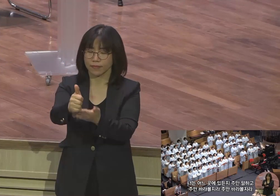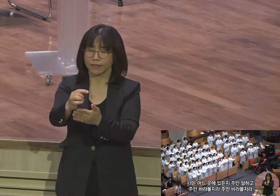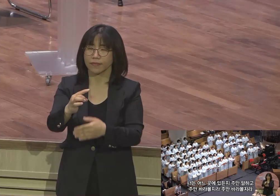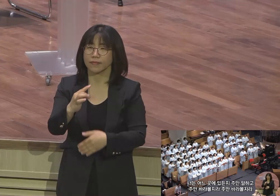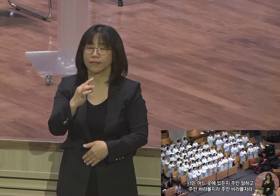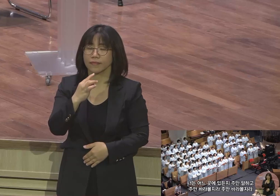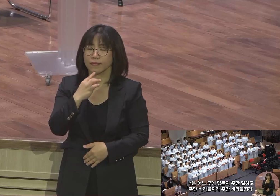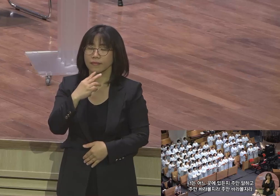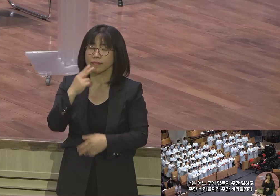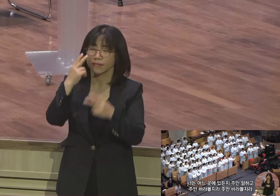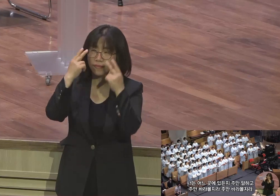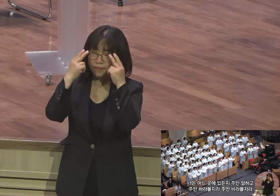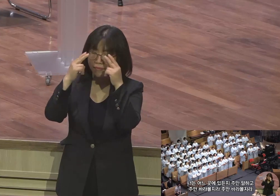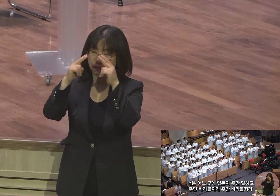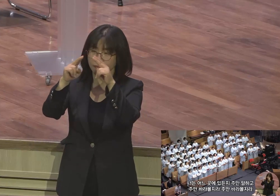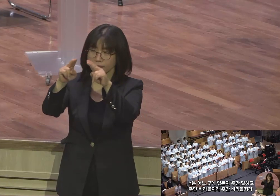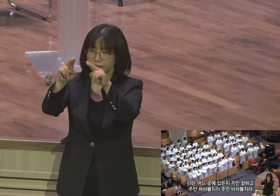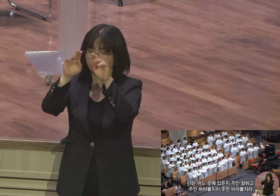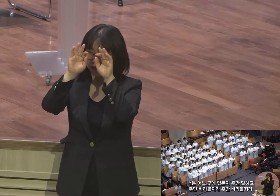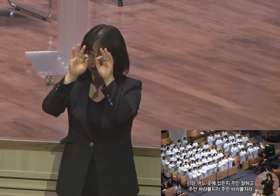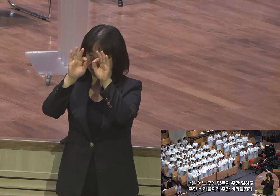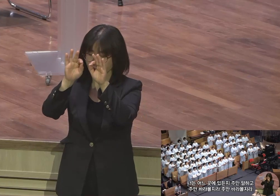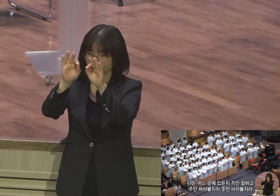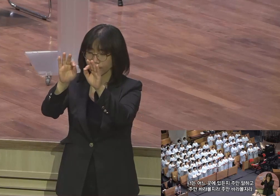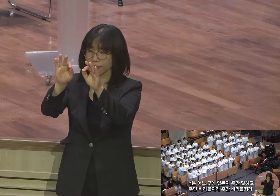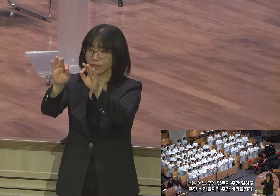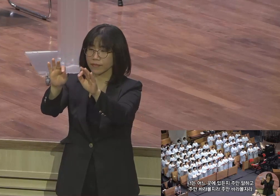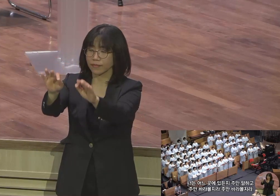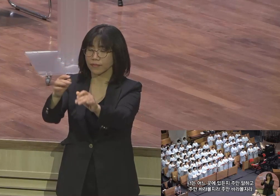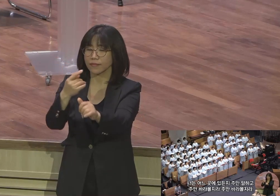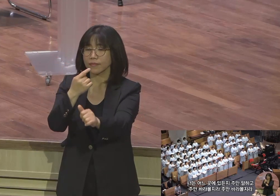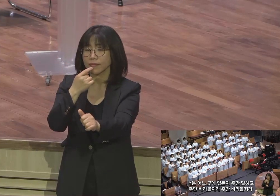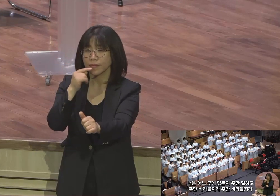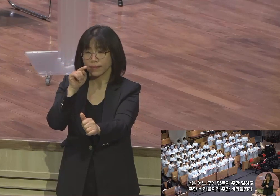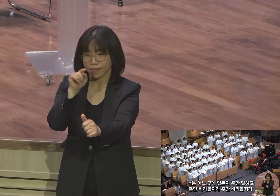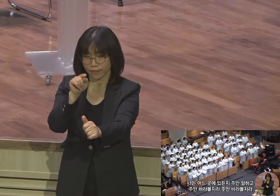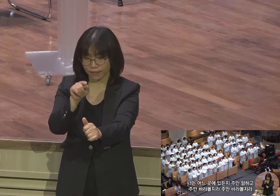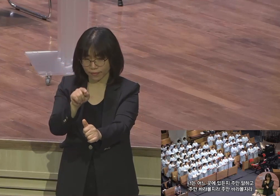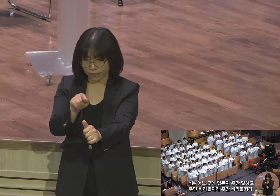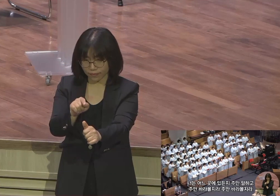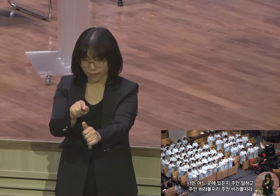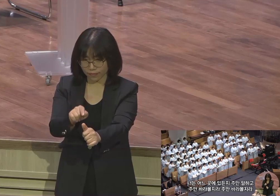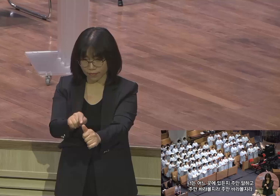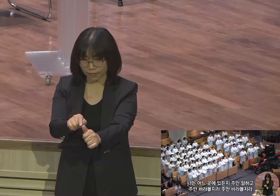바라볼지라